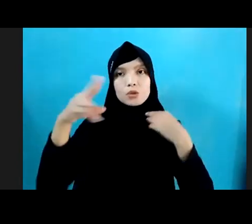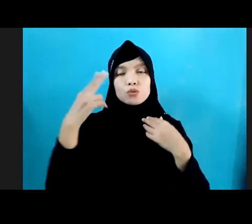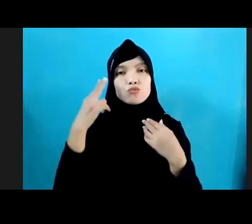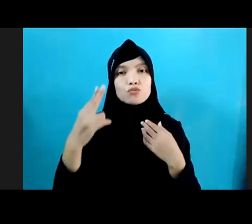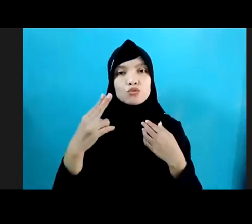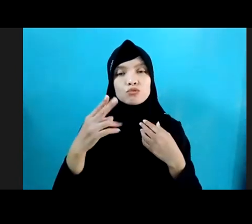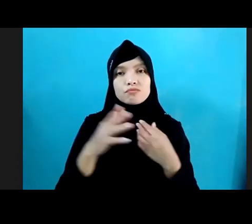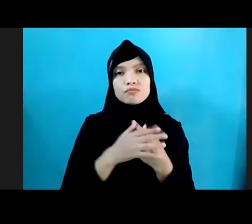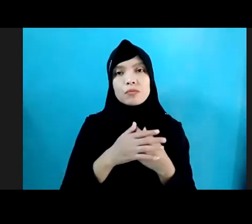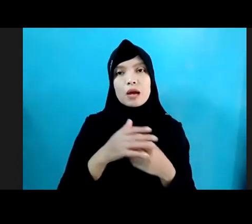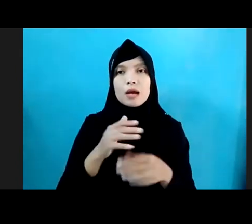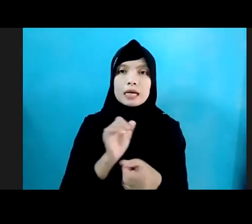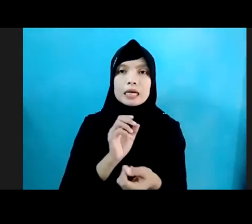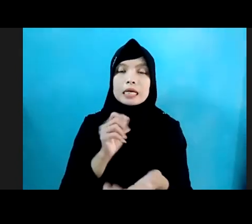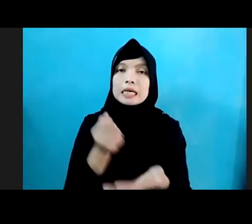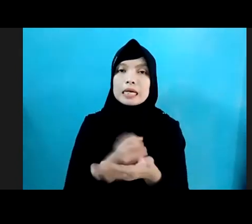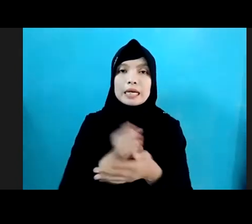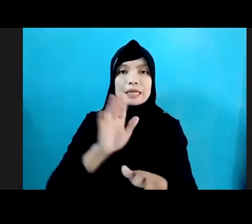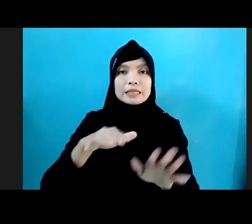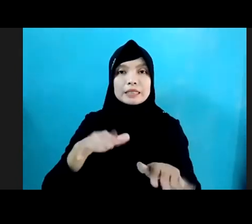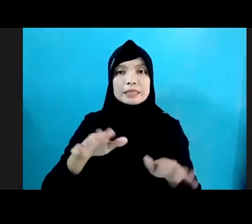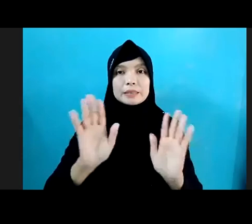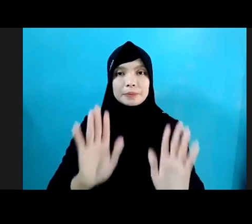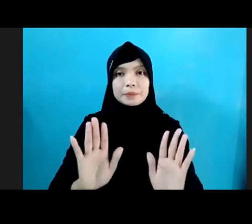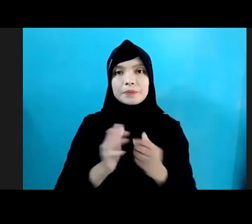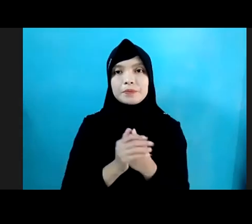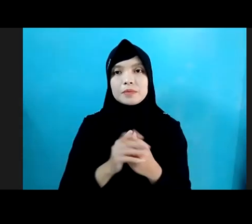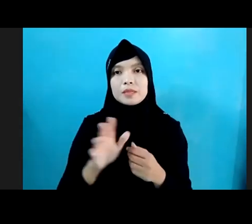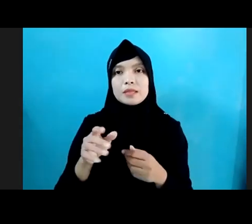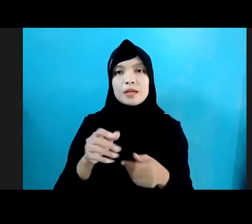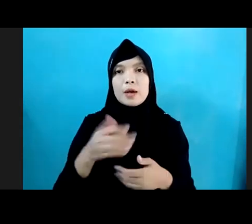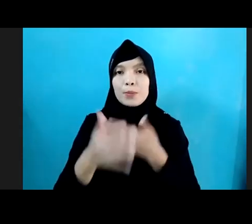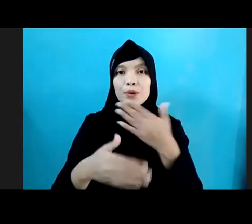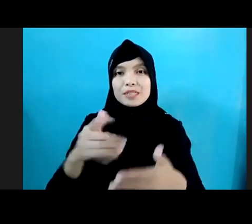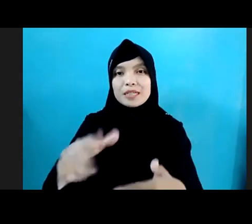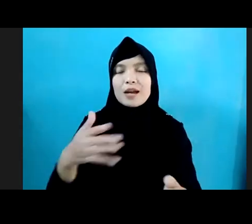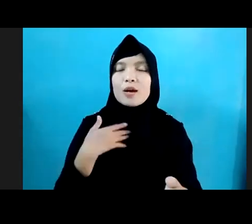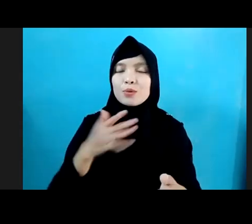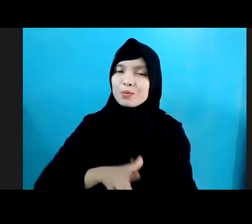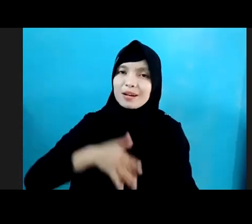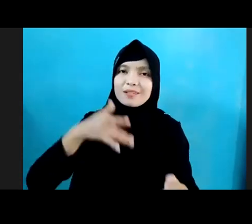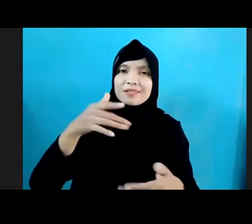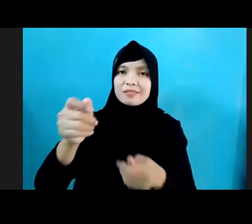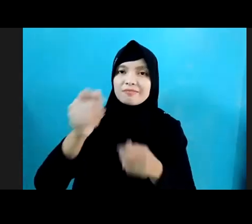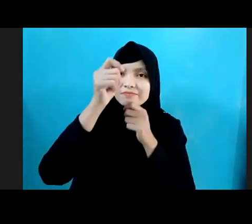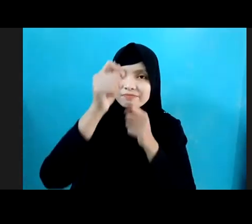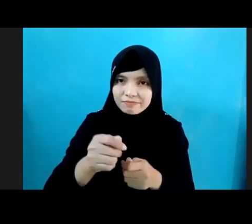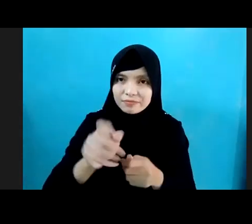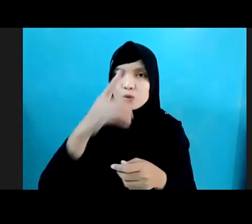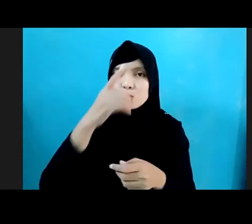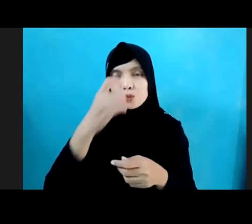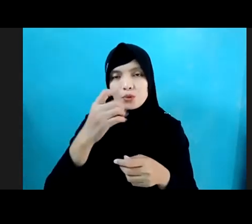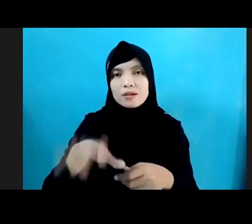Terhadap Anak Dengan Proses Ini Saya Merasa Dihargai Dibutuhkan Dan Diberikan Ruang Sebesar-besarnya Untuk